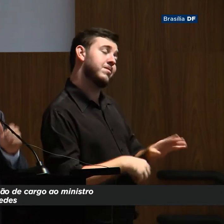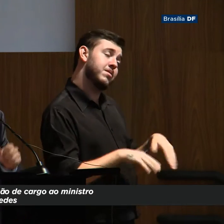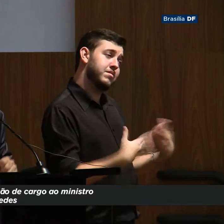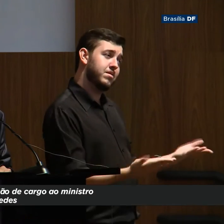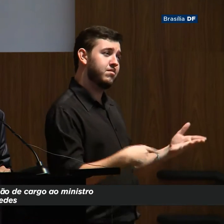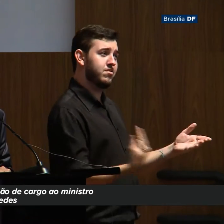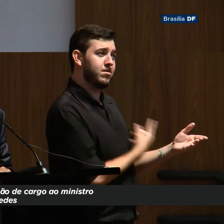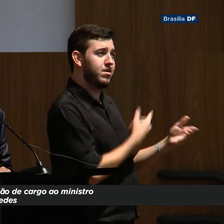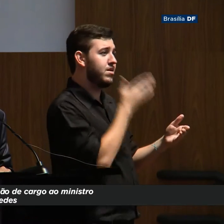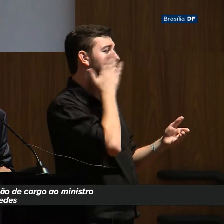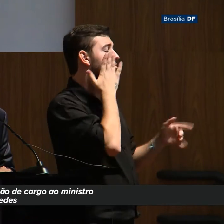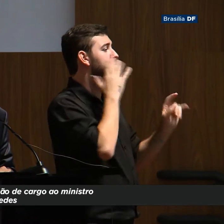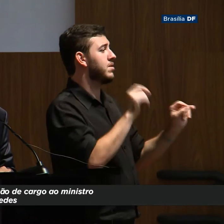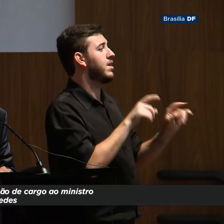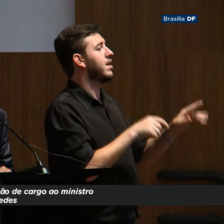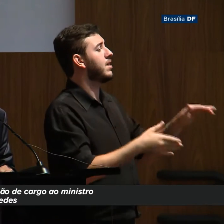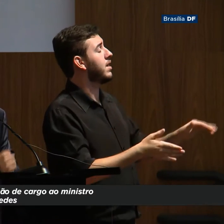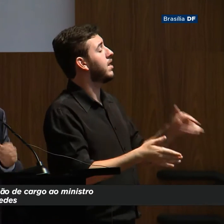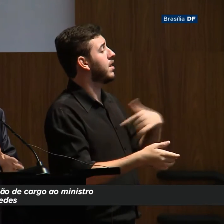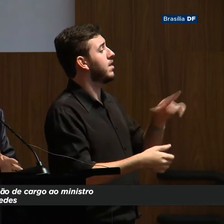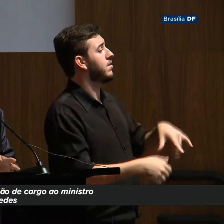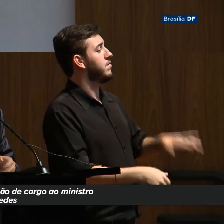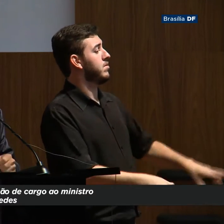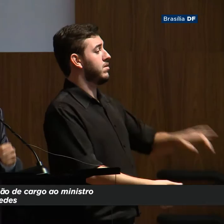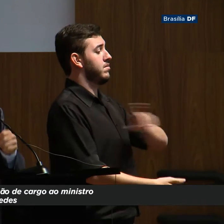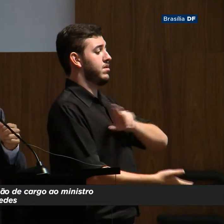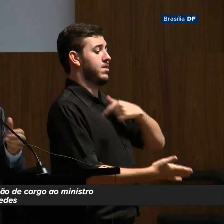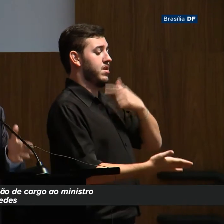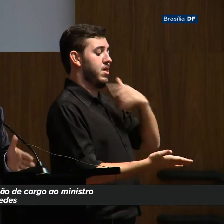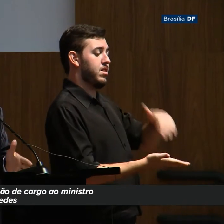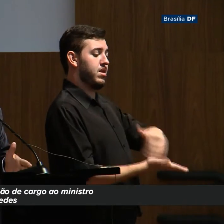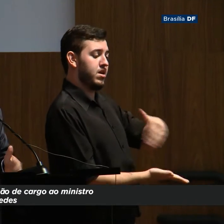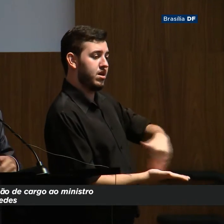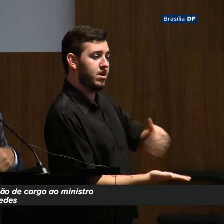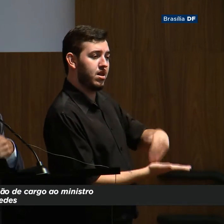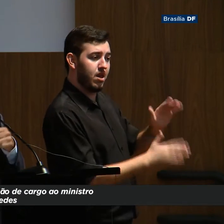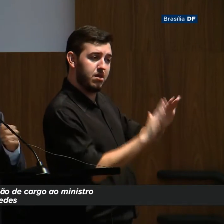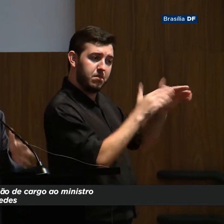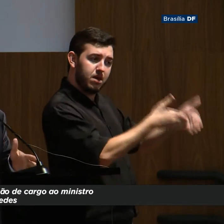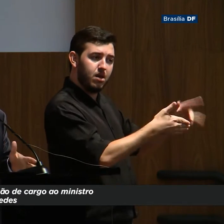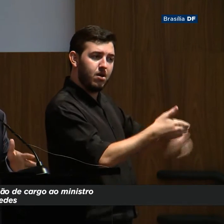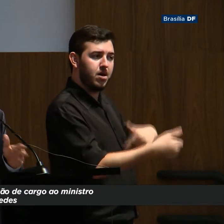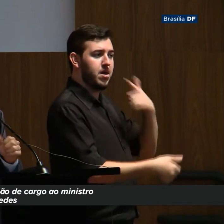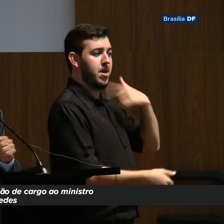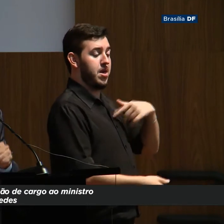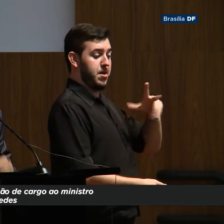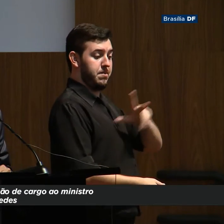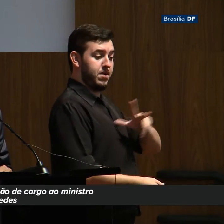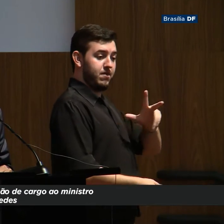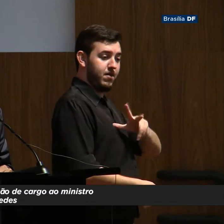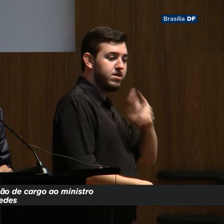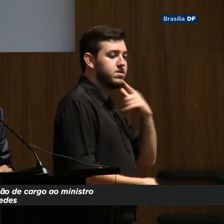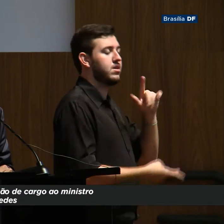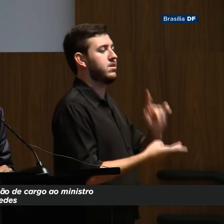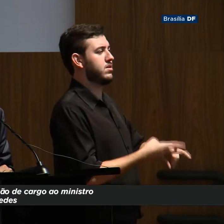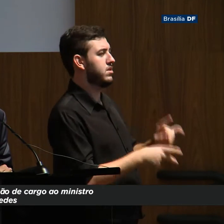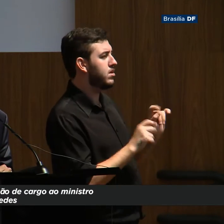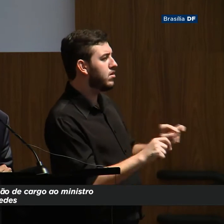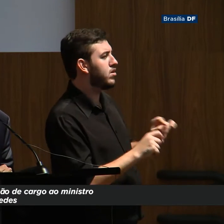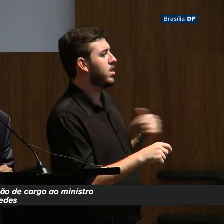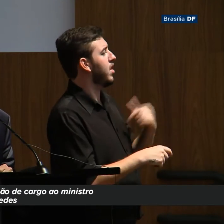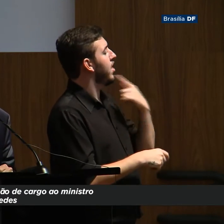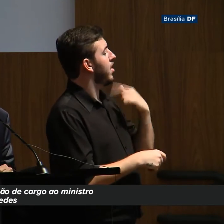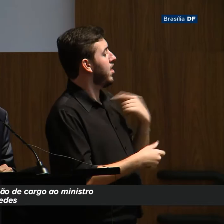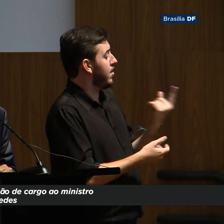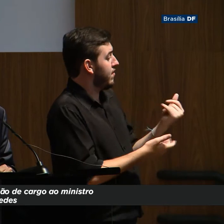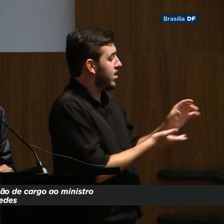nossas secretarias especiais de privatizações, desinvestimentos, desimobilizações e